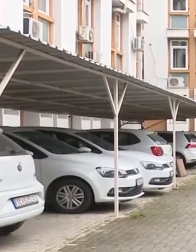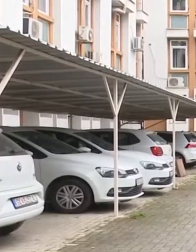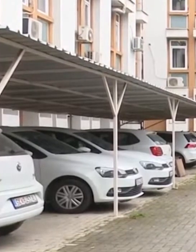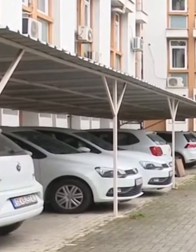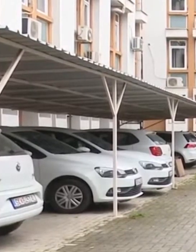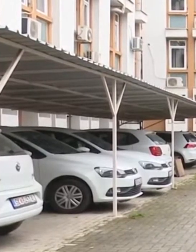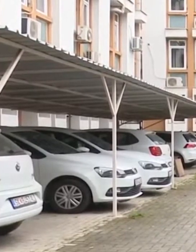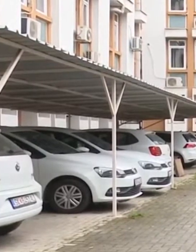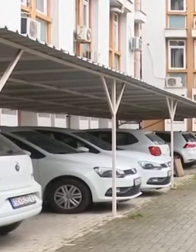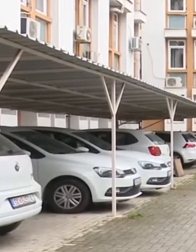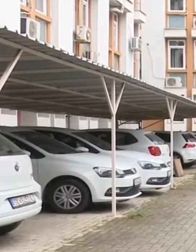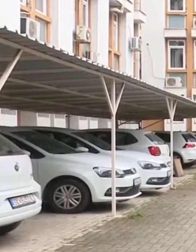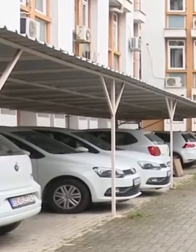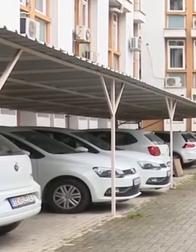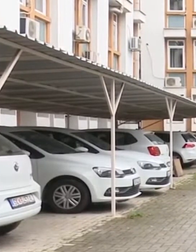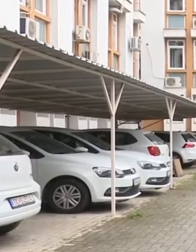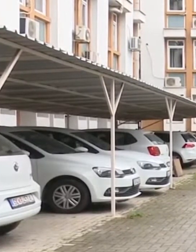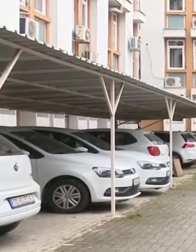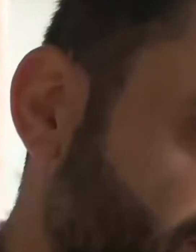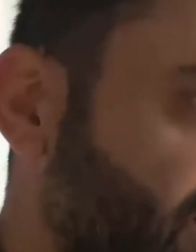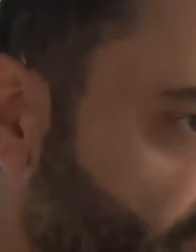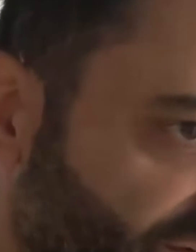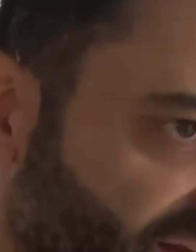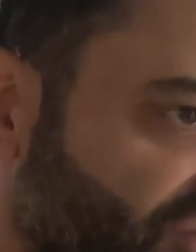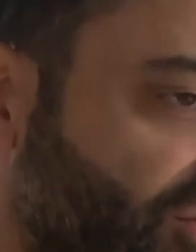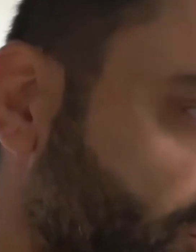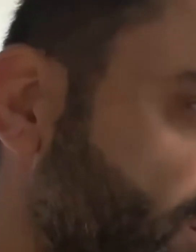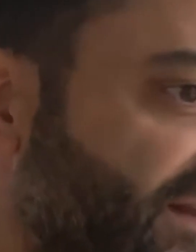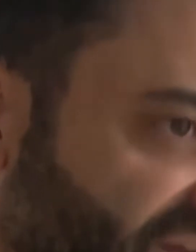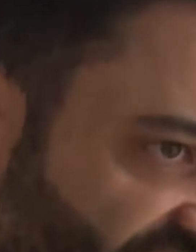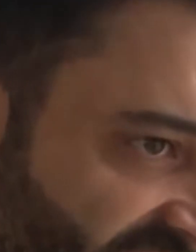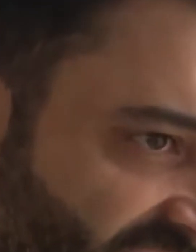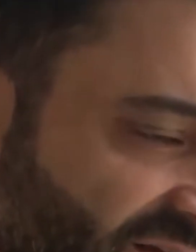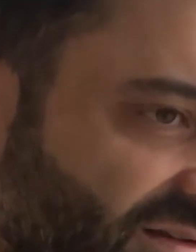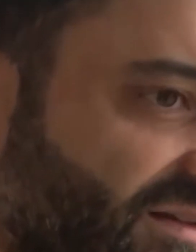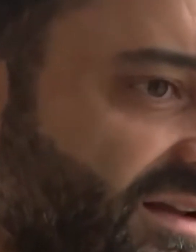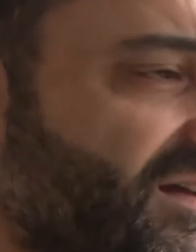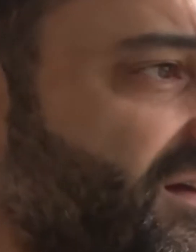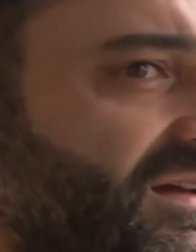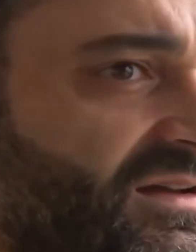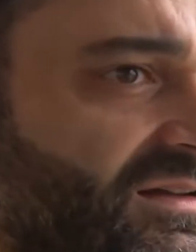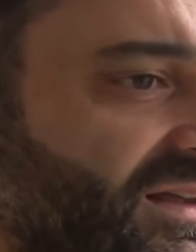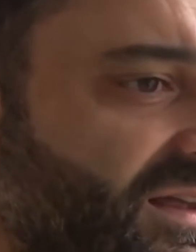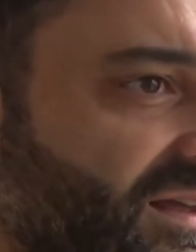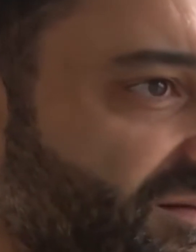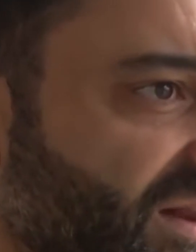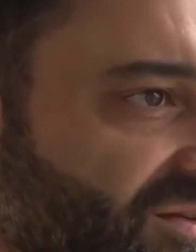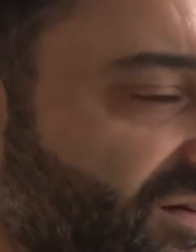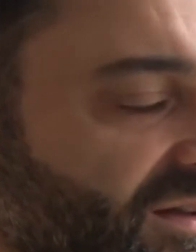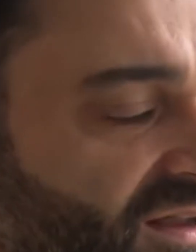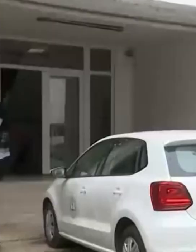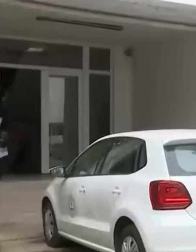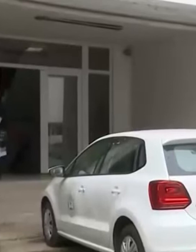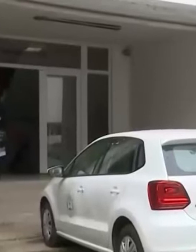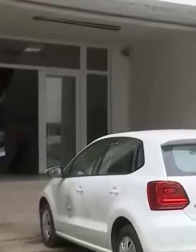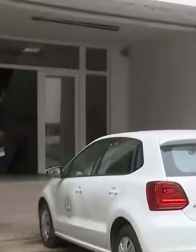Ministri Shëndecis Venko Filipqe deklaroj so se do të konsultohet me jurist për shqyrtuar mundësin e shkarkimit të drejtorit e qendrës për shëndet publik